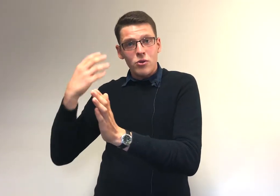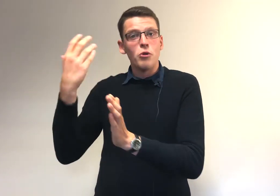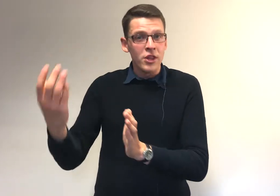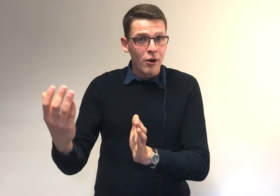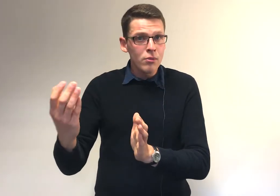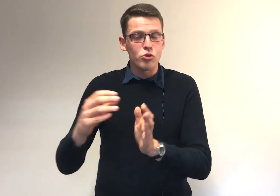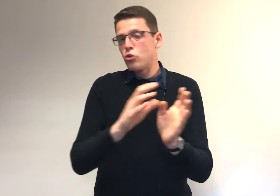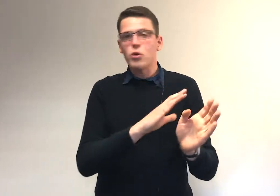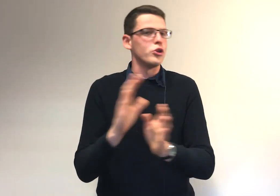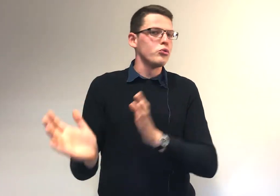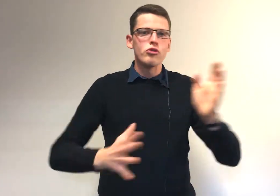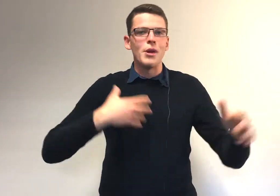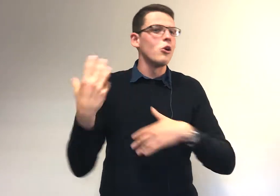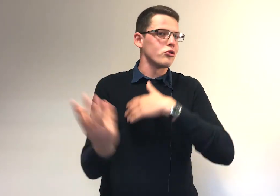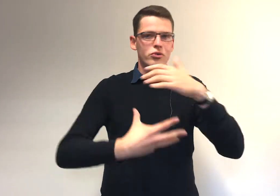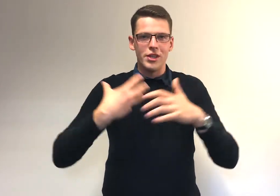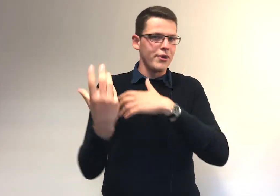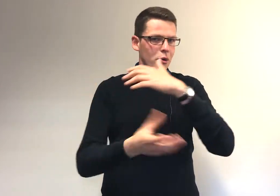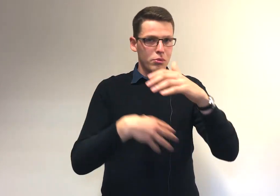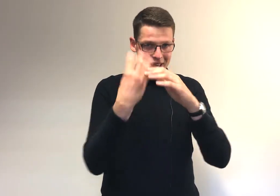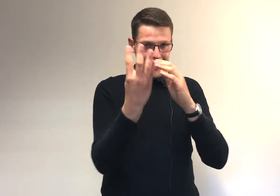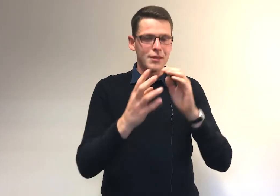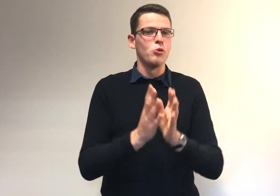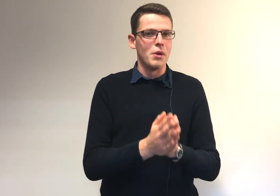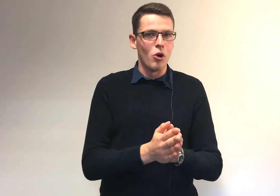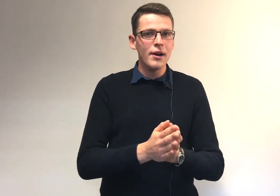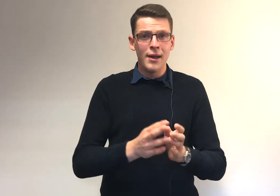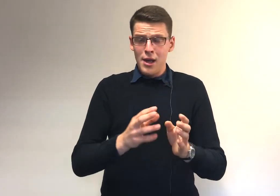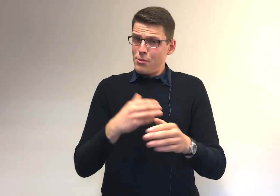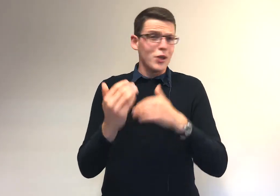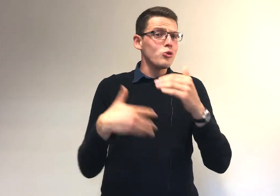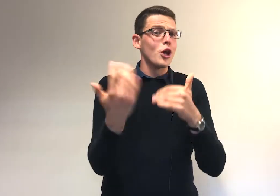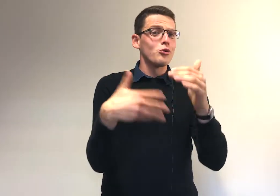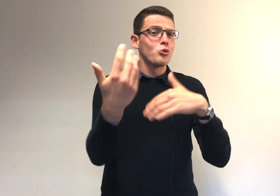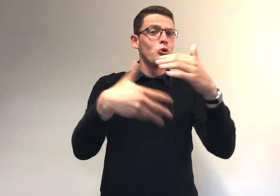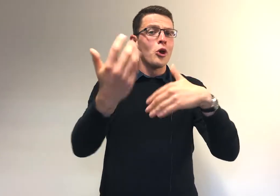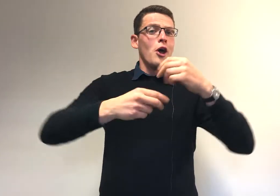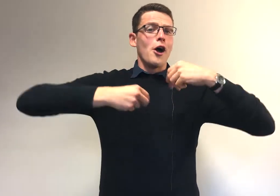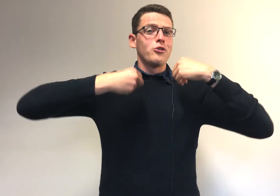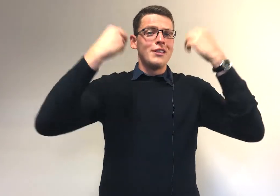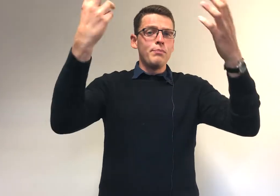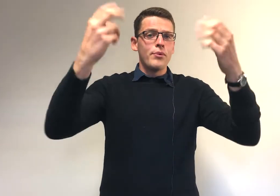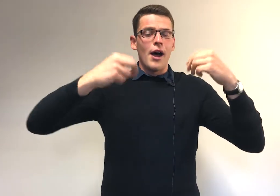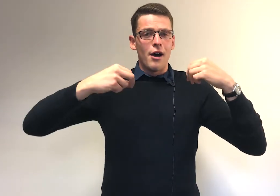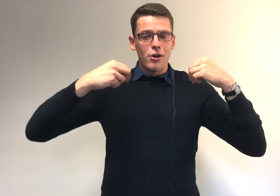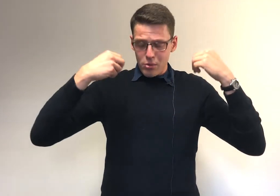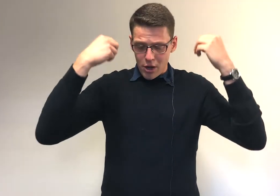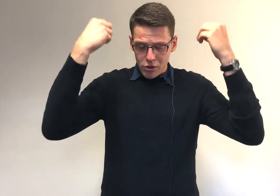dominant. Je crois qu'on est tous un mélange des quatre types de mémoire. On a tous un truc, un type, une